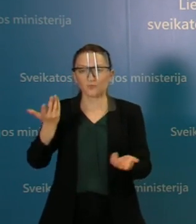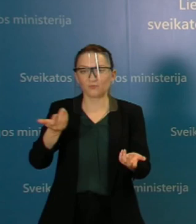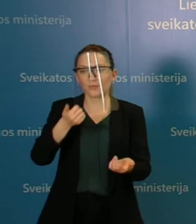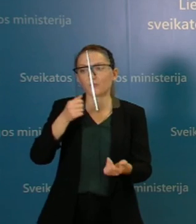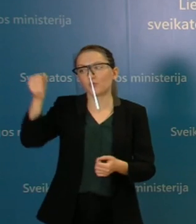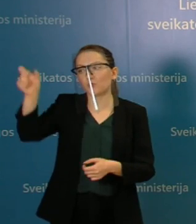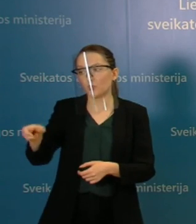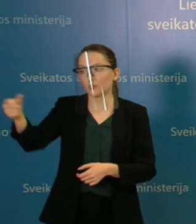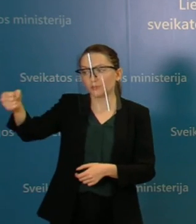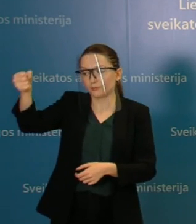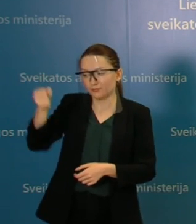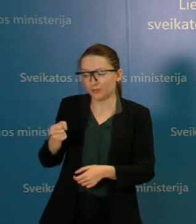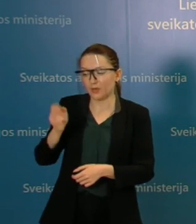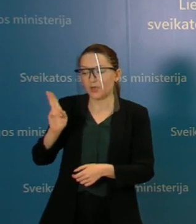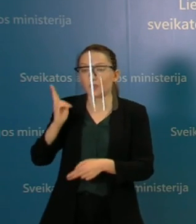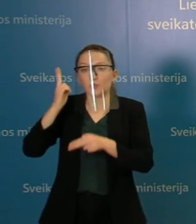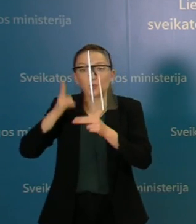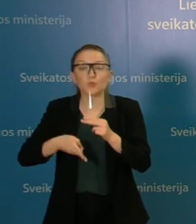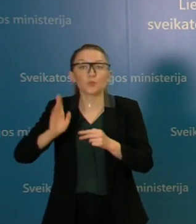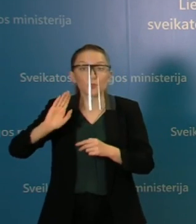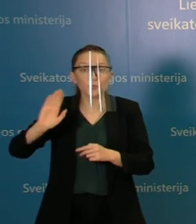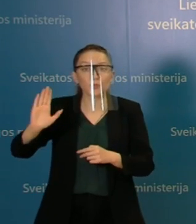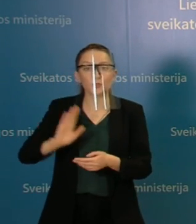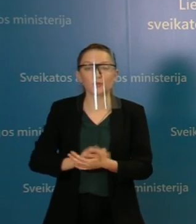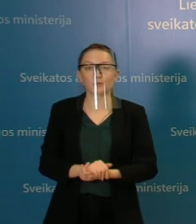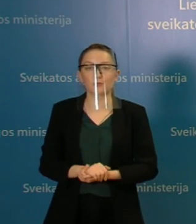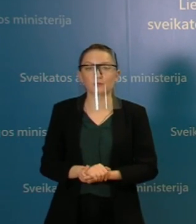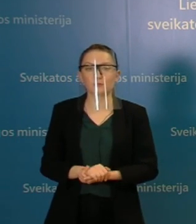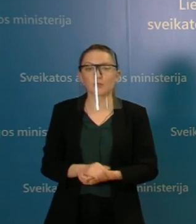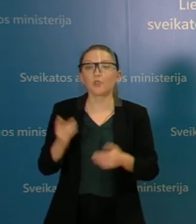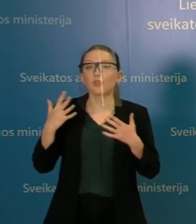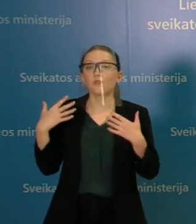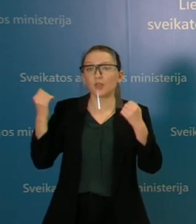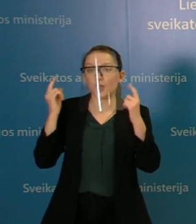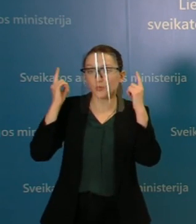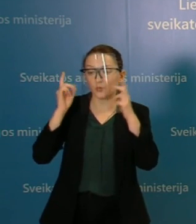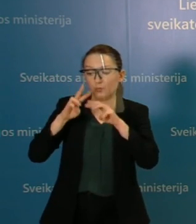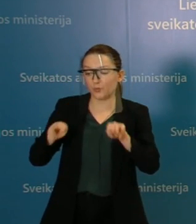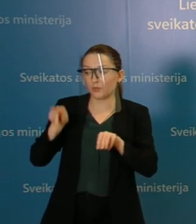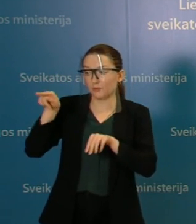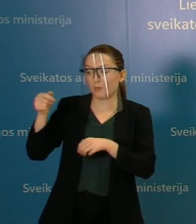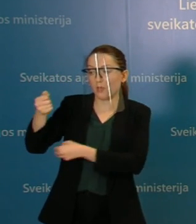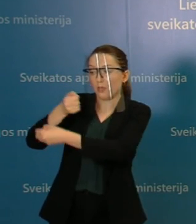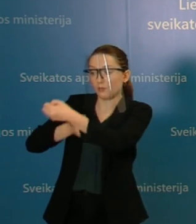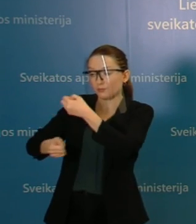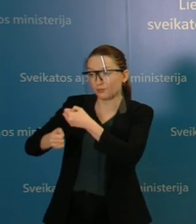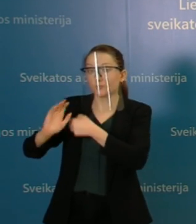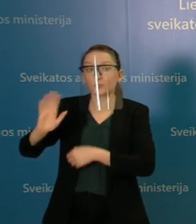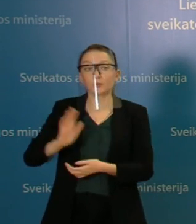žmogų, kuris jau būtų apsispręsta, kad bus saikatos apsaugos ministras ar ministrė,